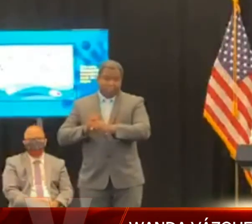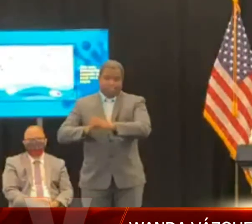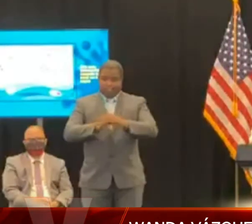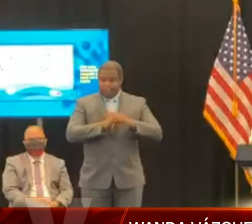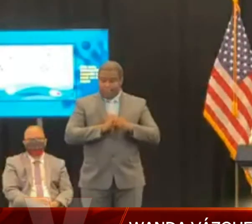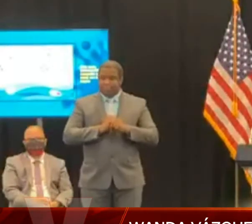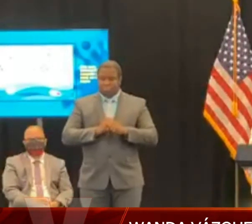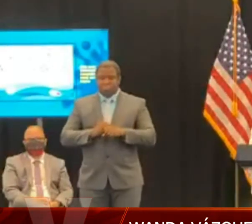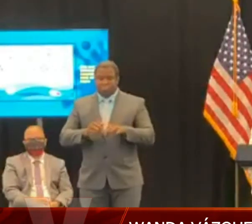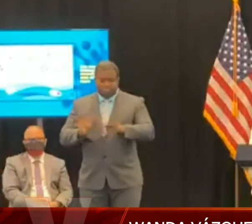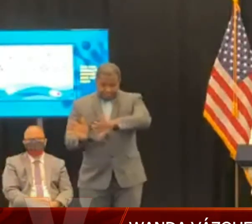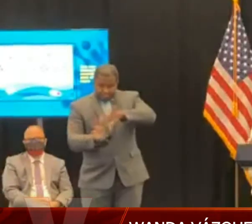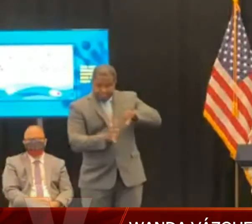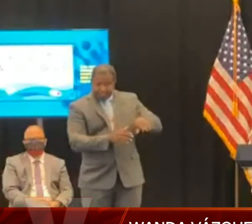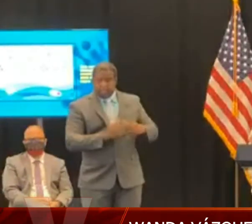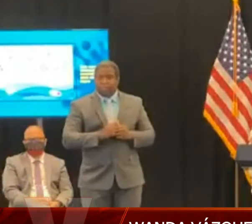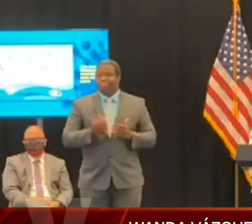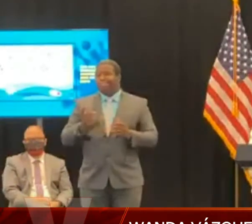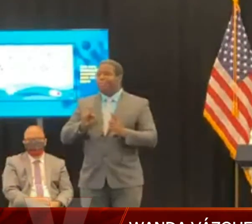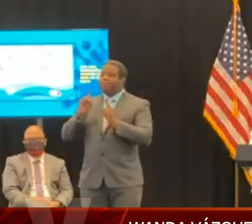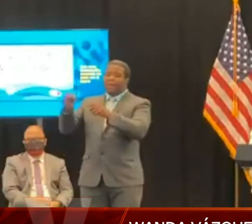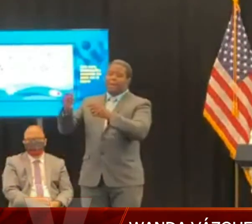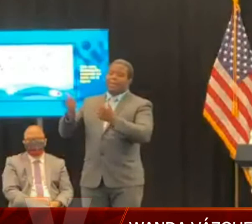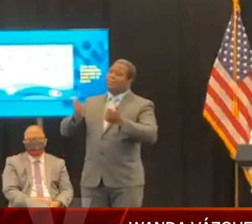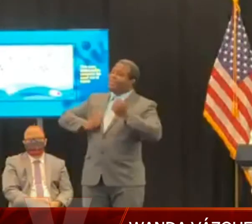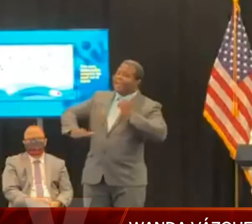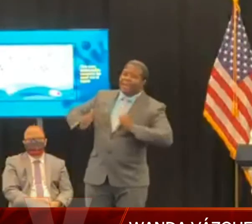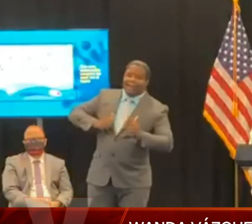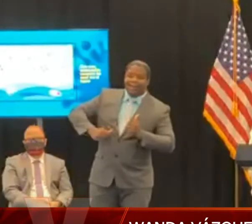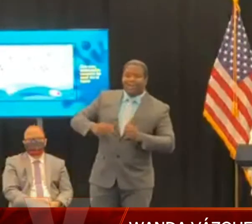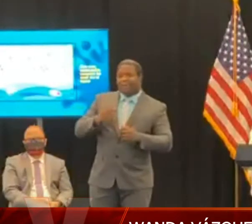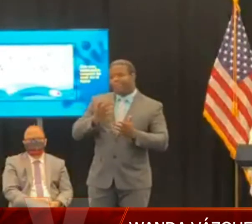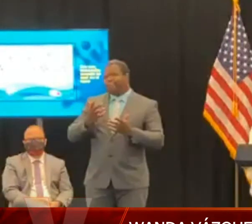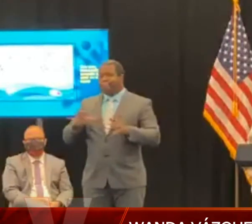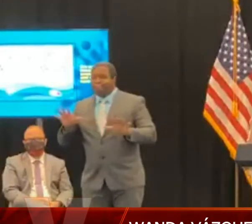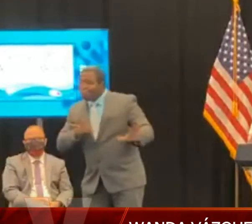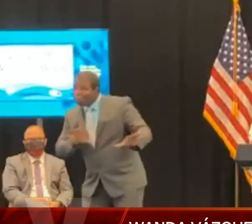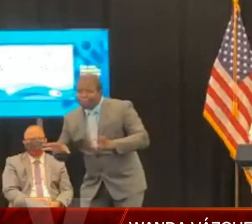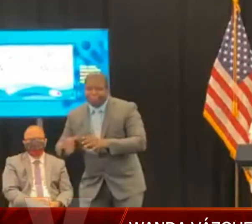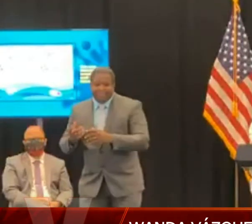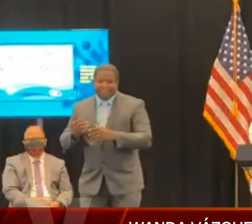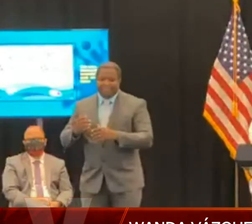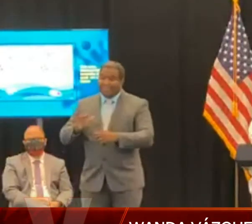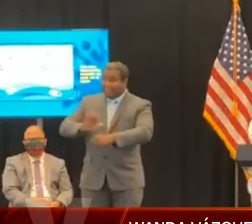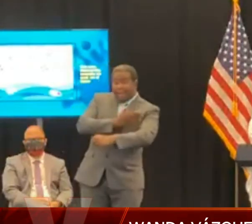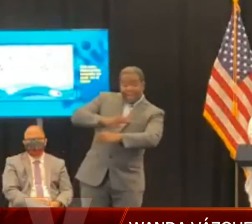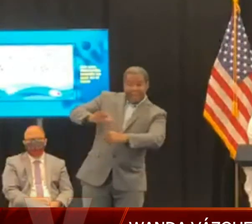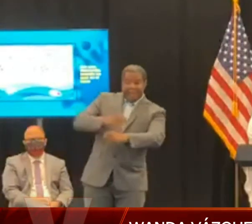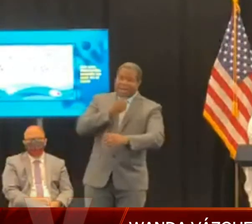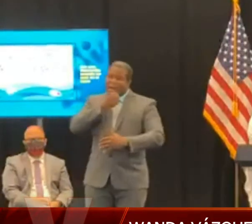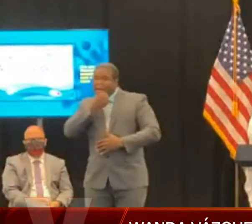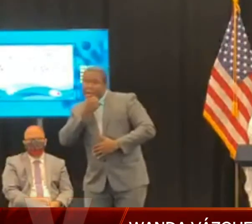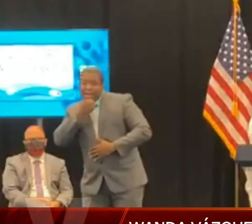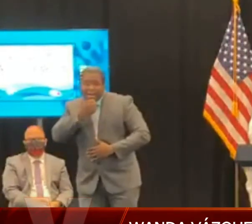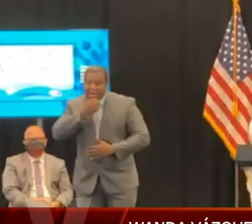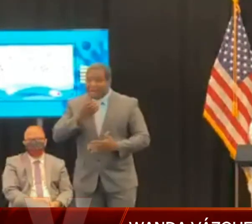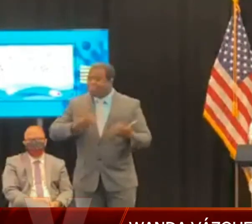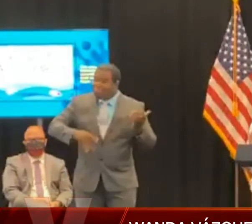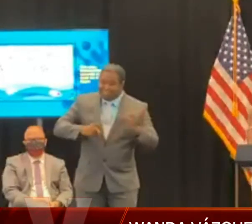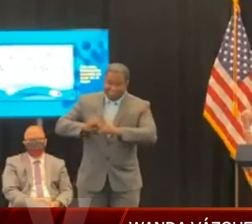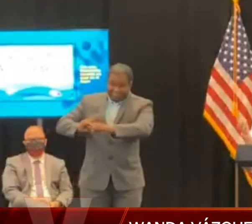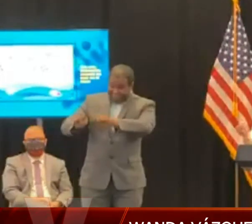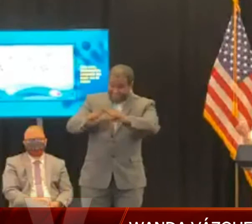al secretario de la Gobernación la solicitud para una dispensa. Y esos venues, esos lugares donde son los